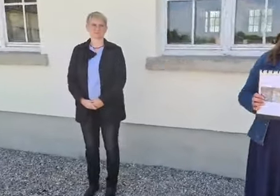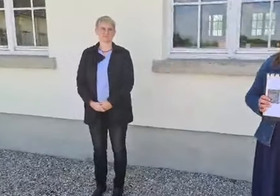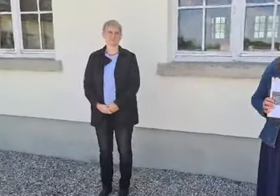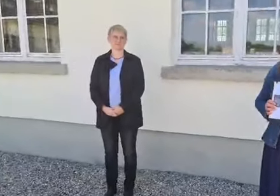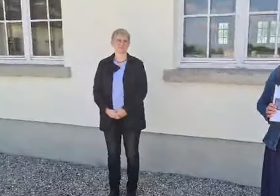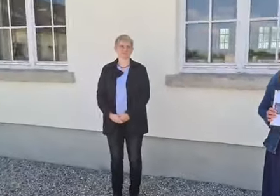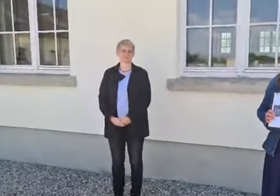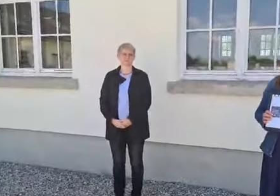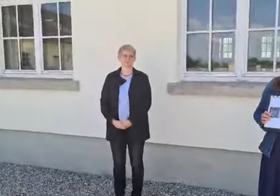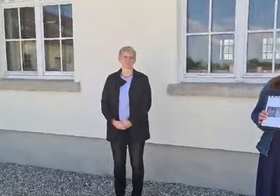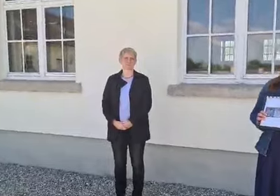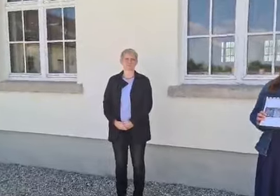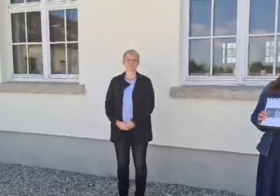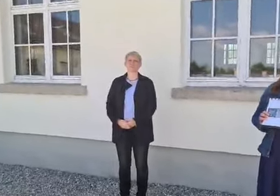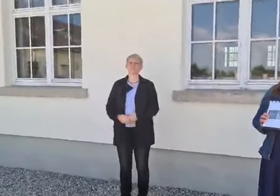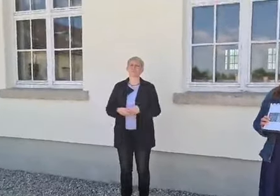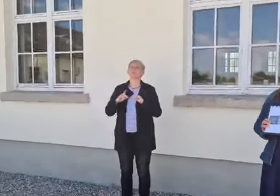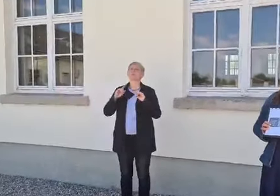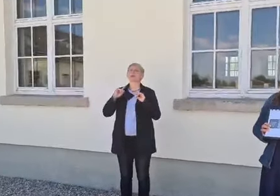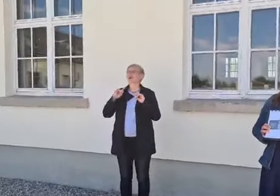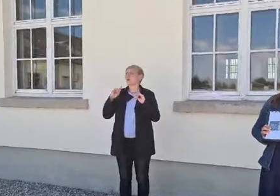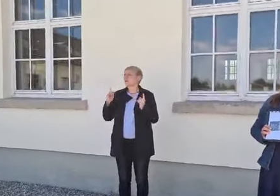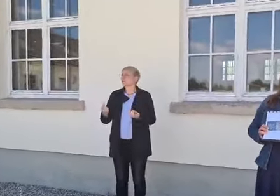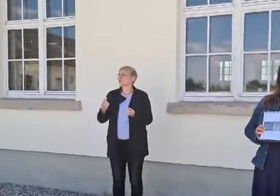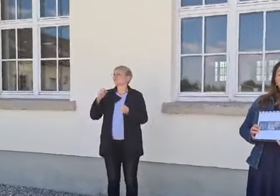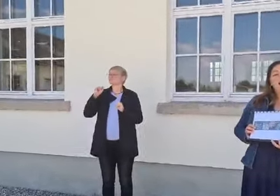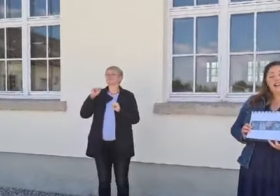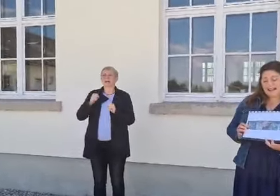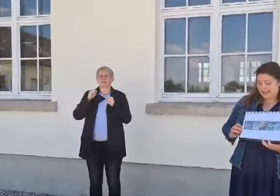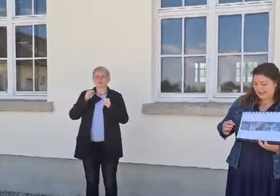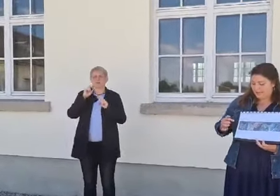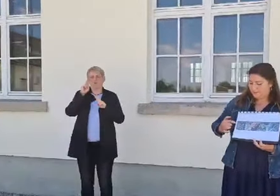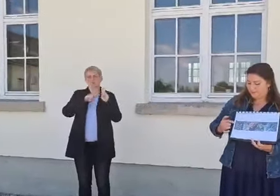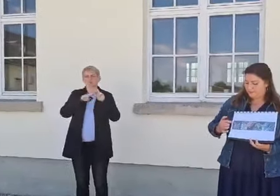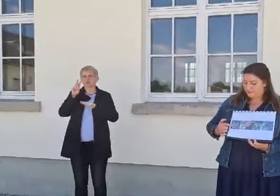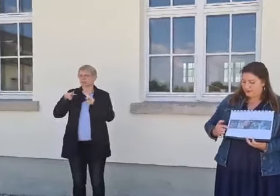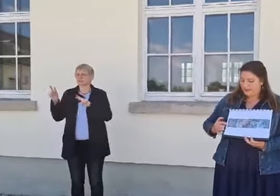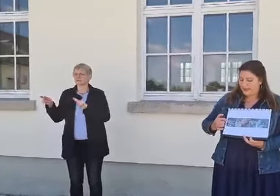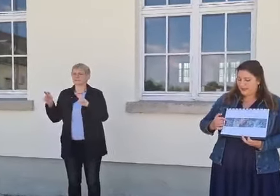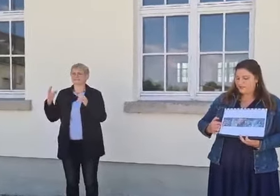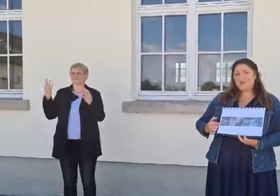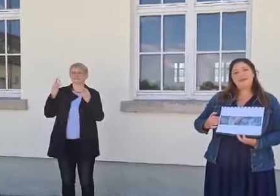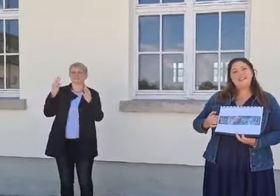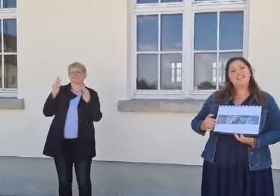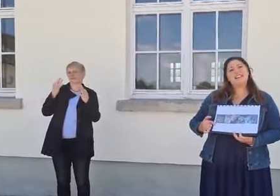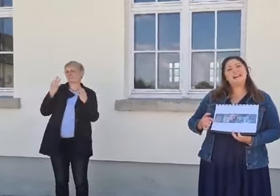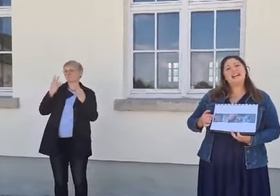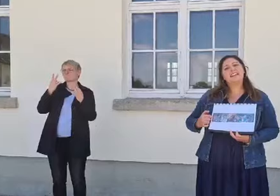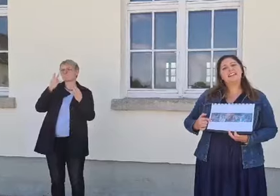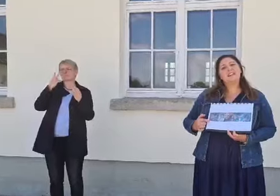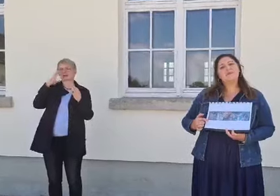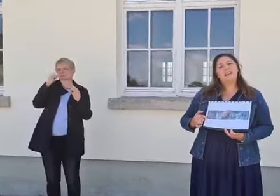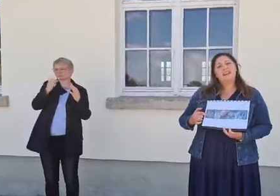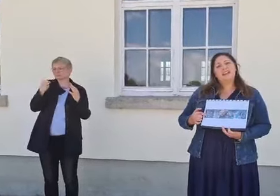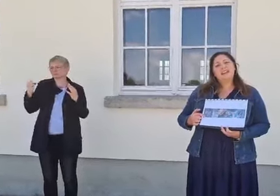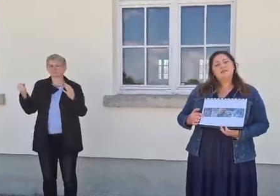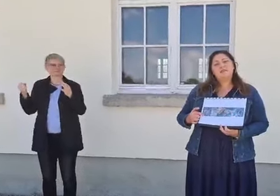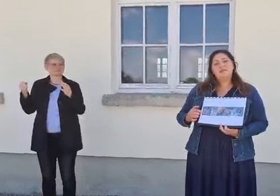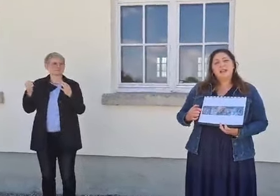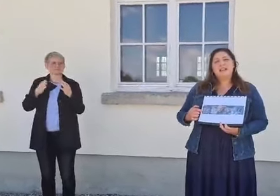Auch hier kann man verschiedene Teile erkennen. Hier auf dieser Seite eben Männer